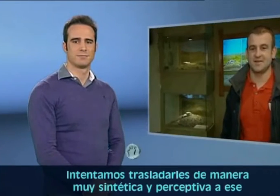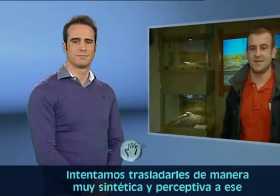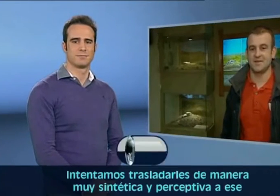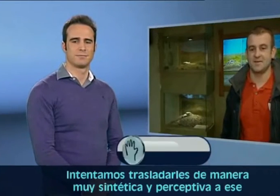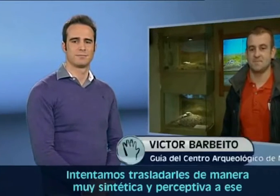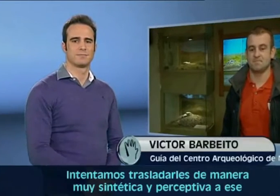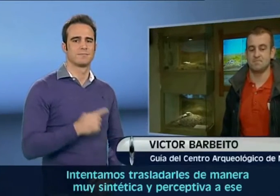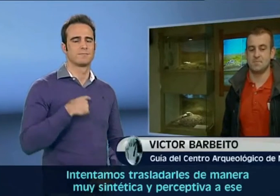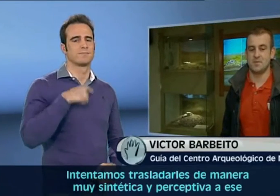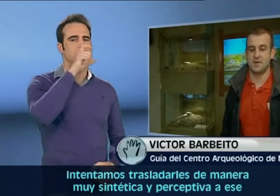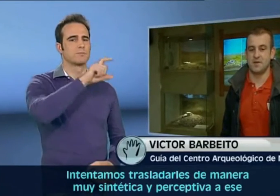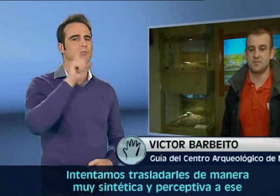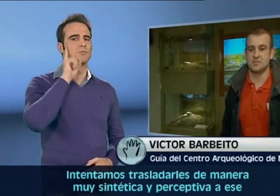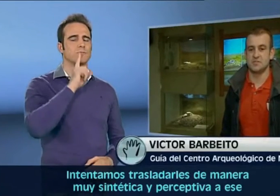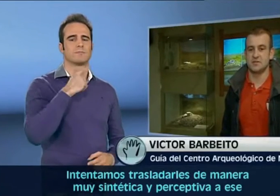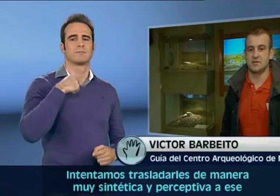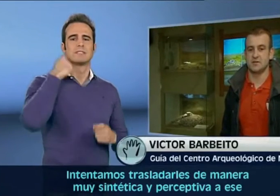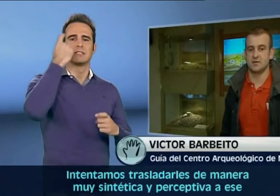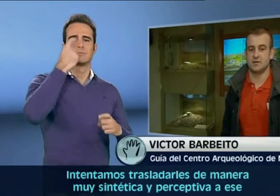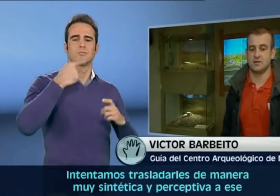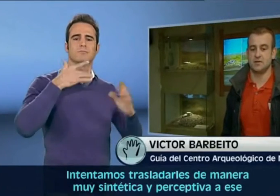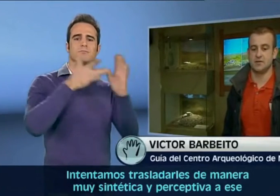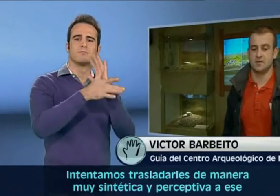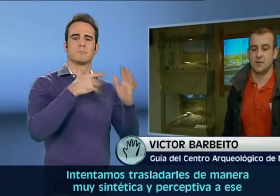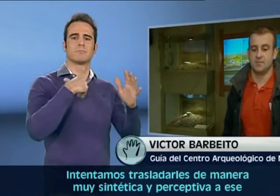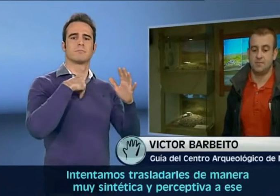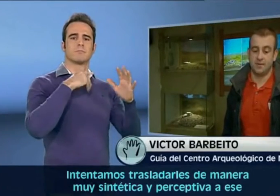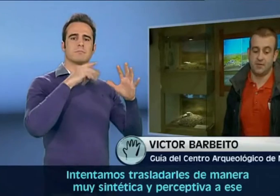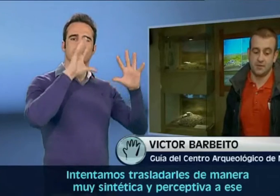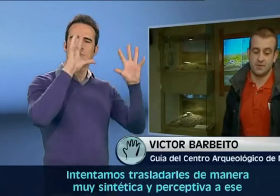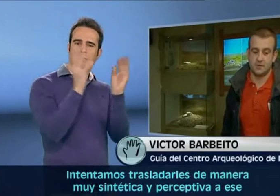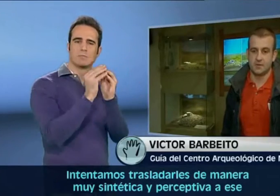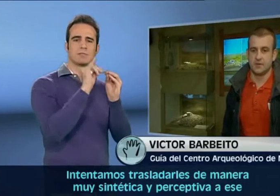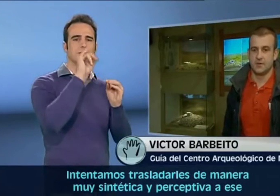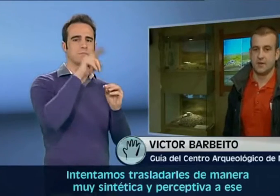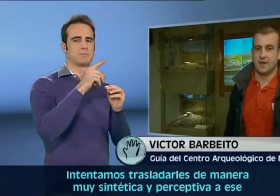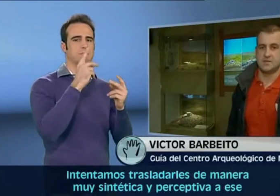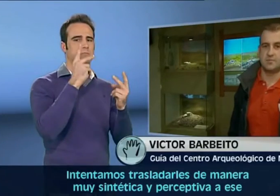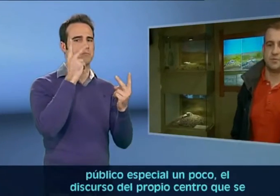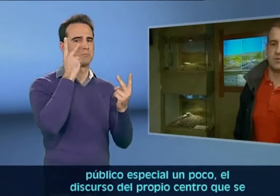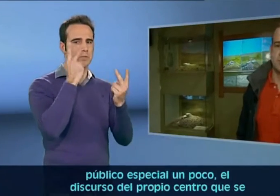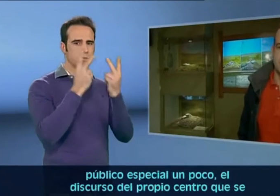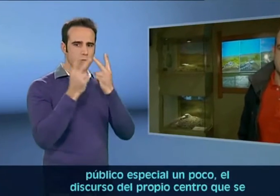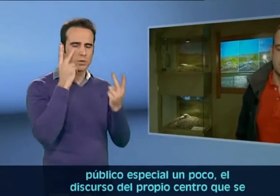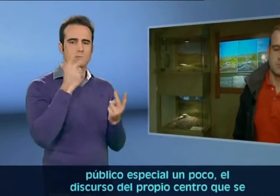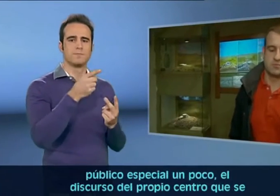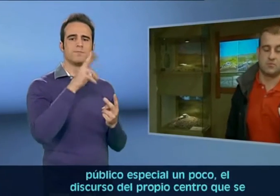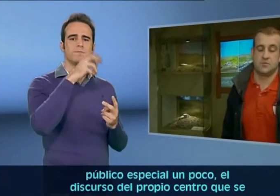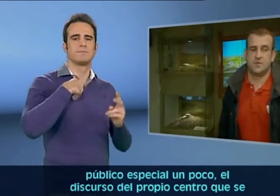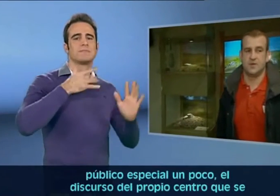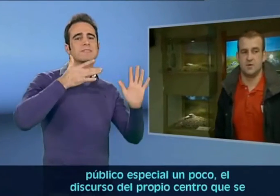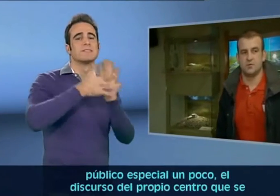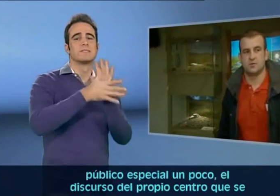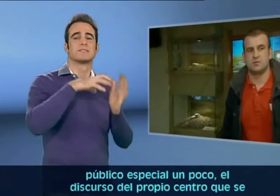de manera muy sintética y perceptiva a ese público especial un poco